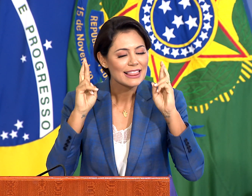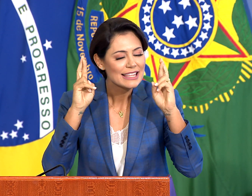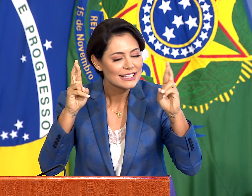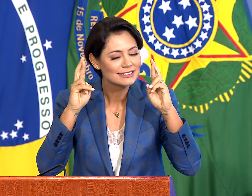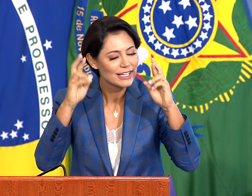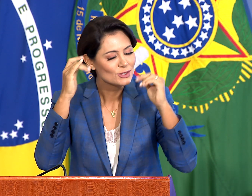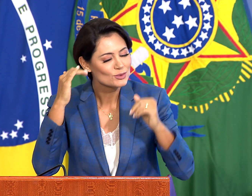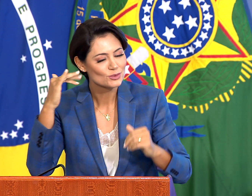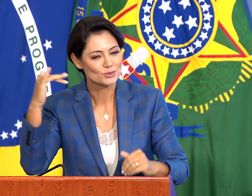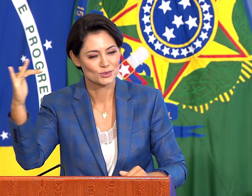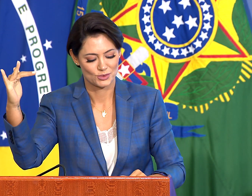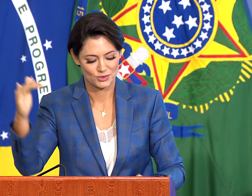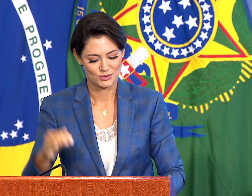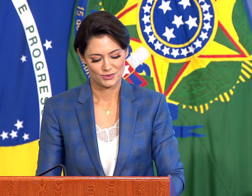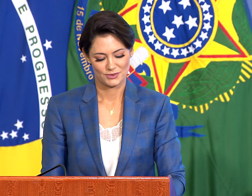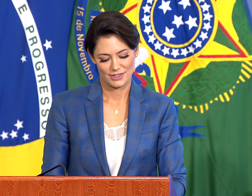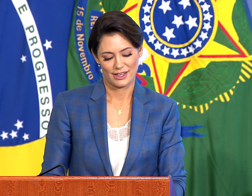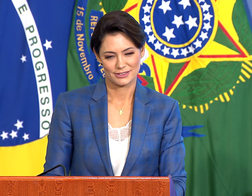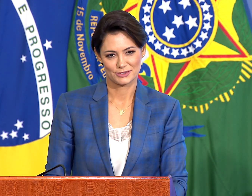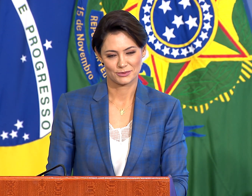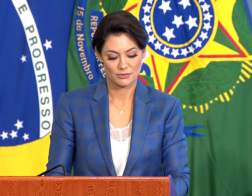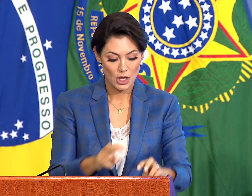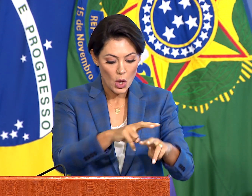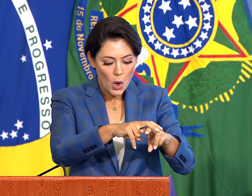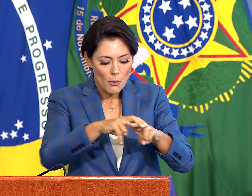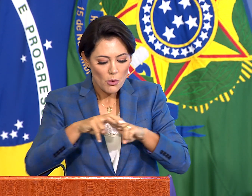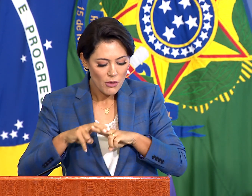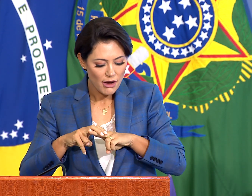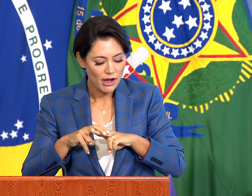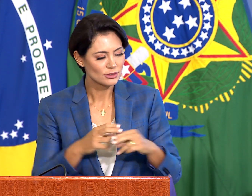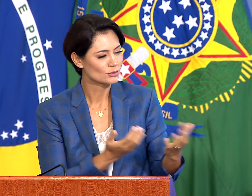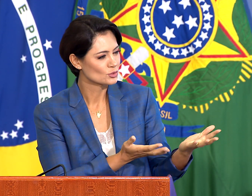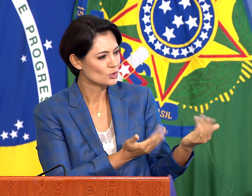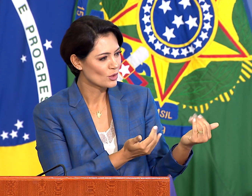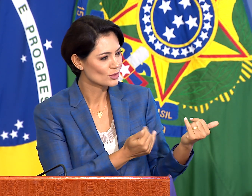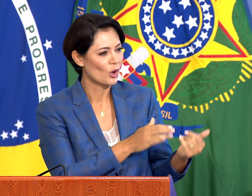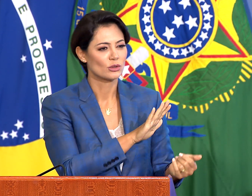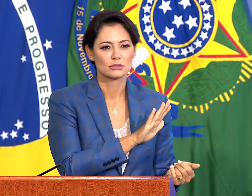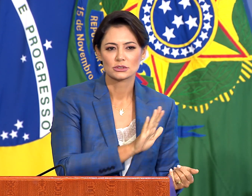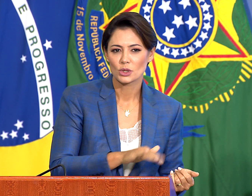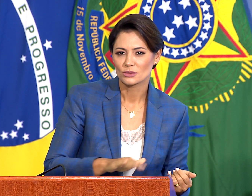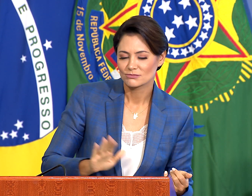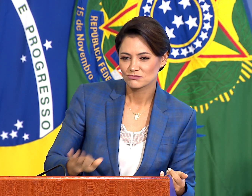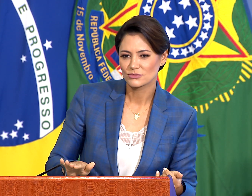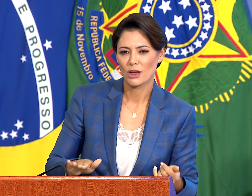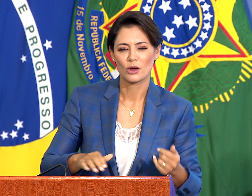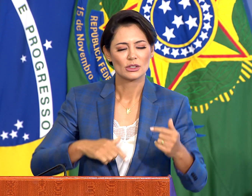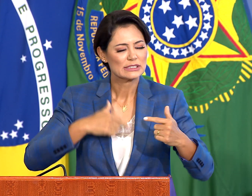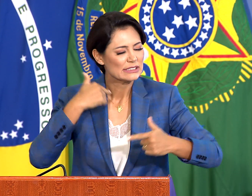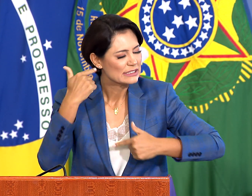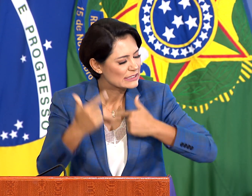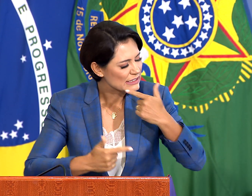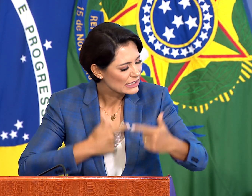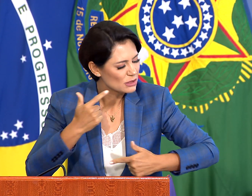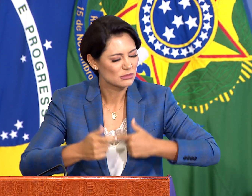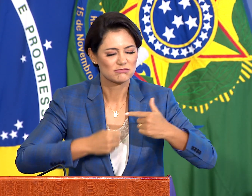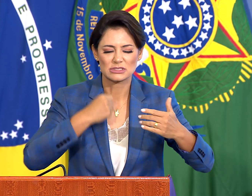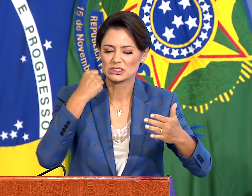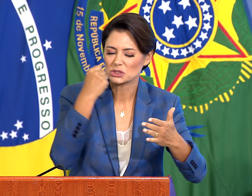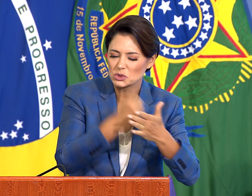Desejo todo sucesso. É pelas nossas crianças e jovens que trabalhamos,